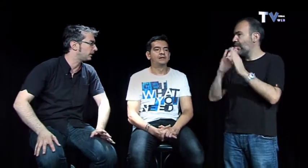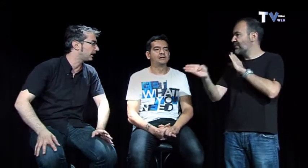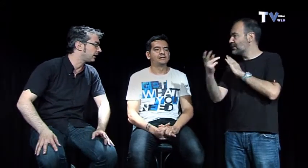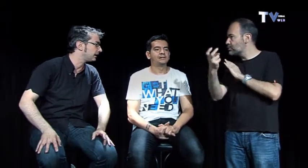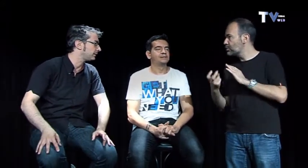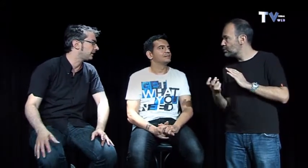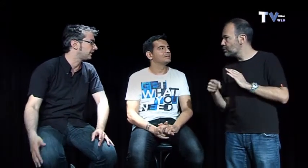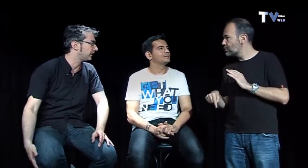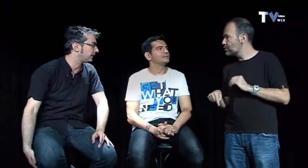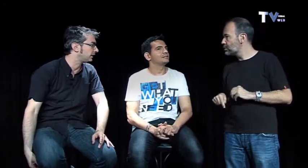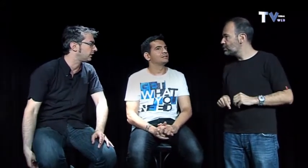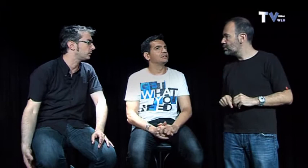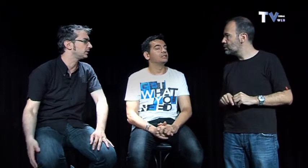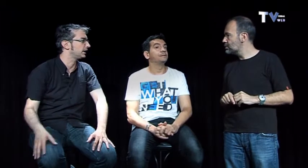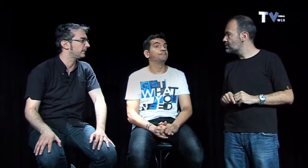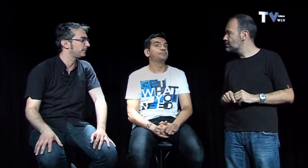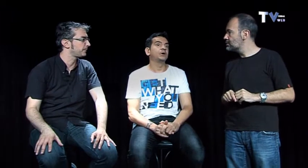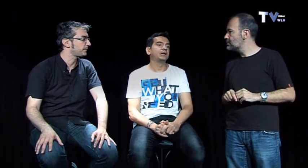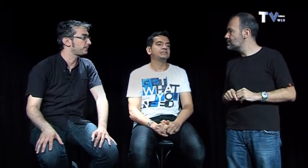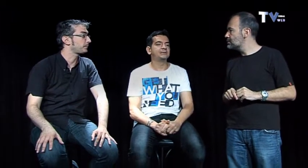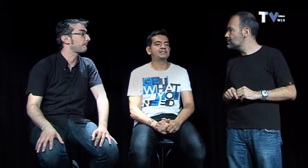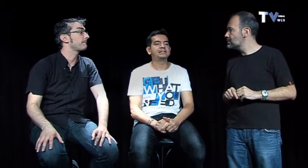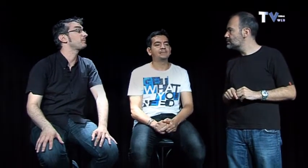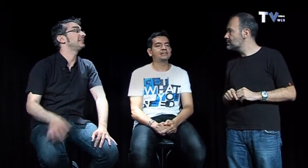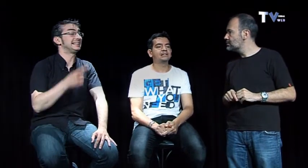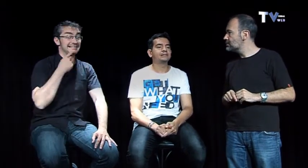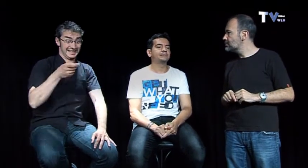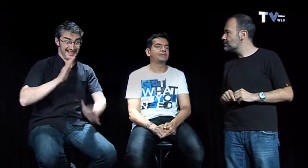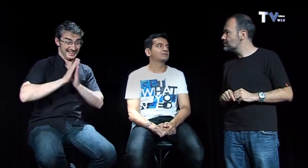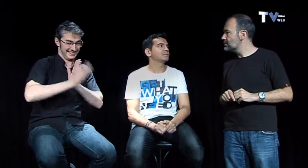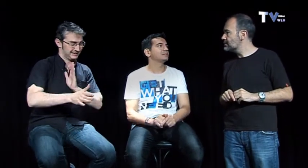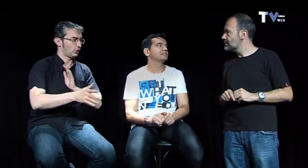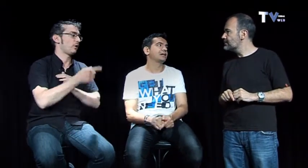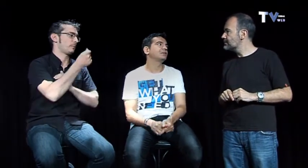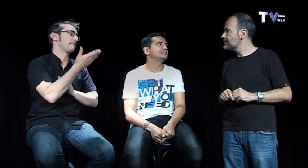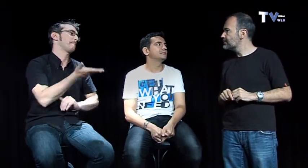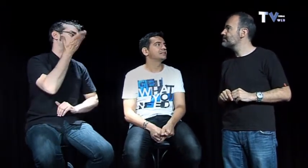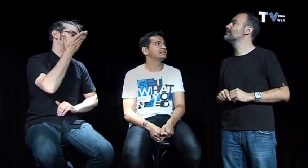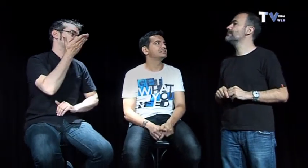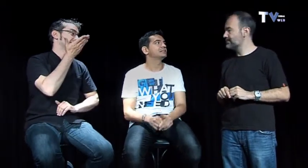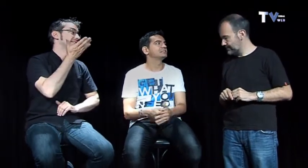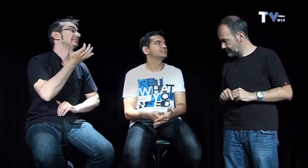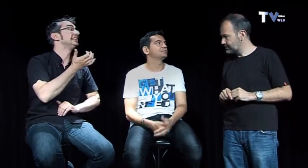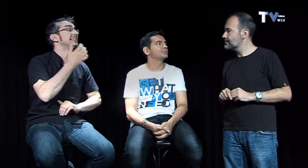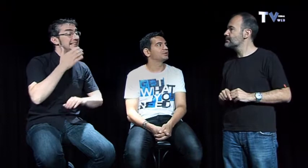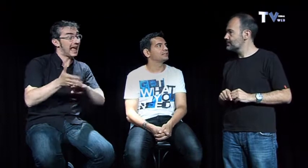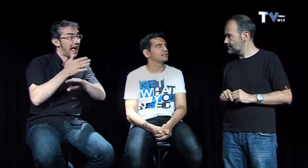Internet? ¿se viene aquí directamente? ¿cómo se irá? si vienes directamente te va a costar más caro que si vienes si reservas por Internet